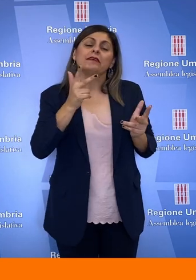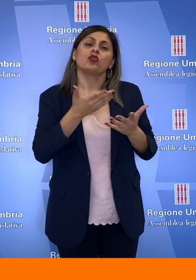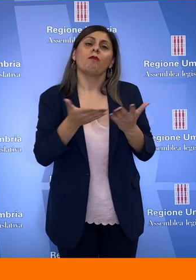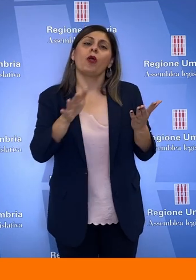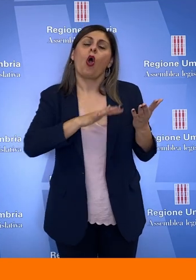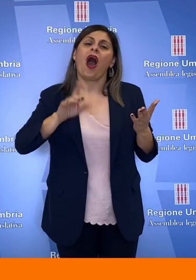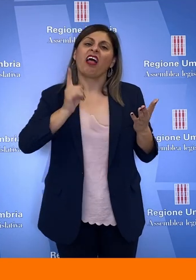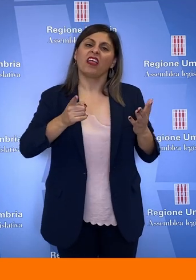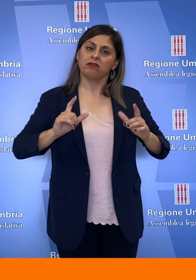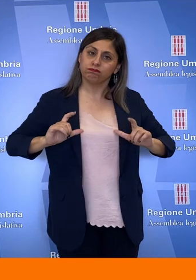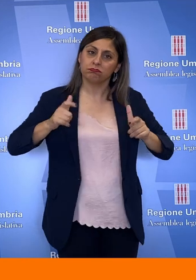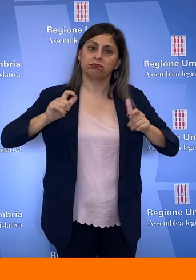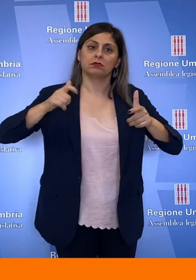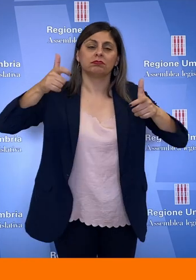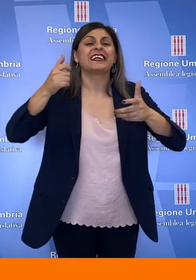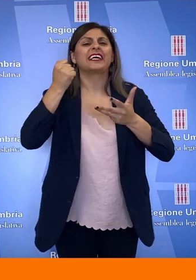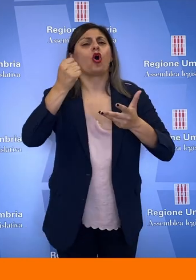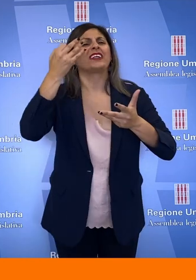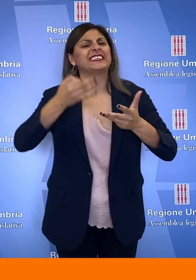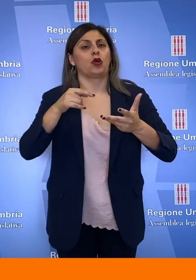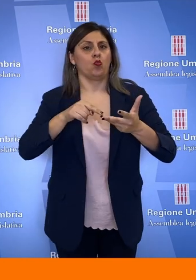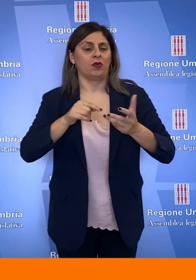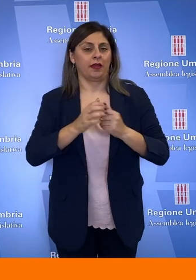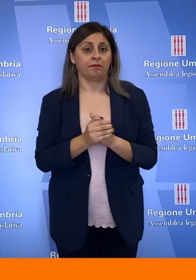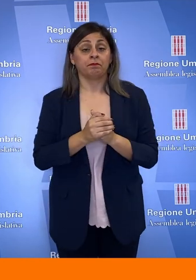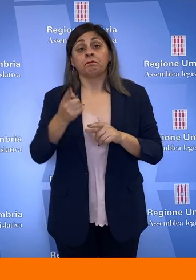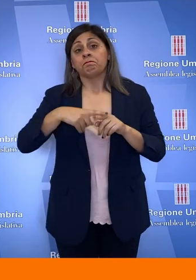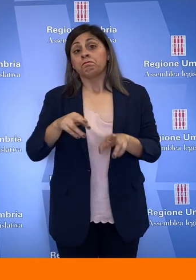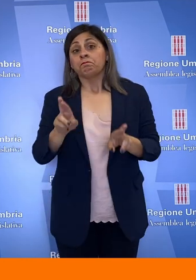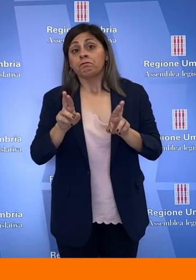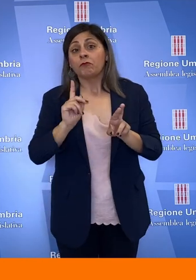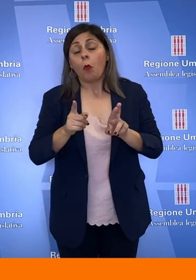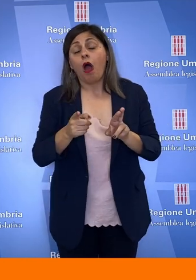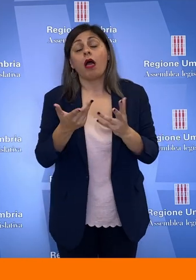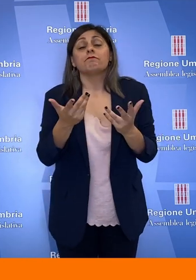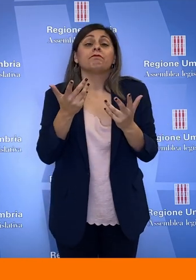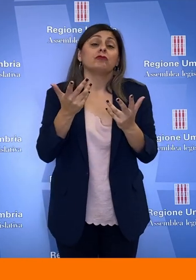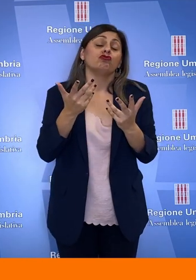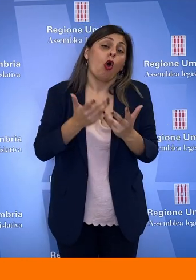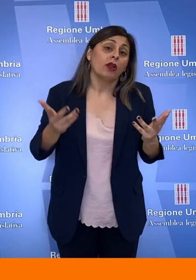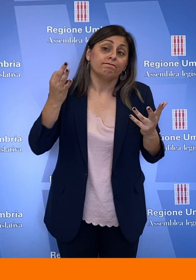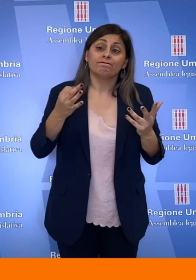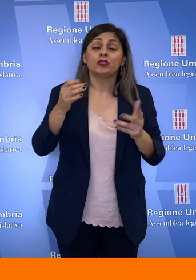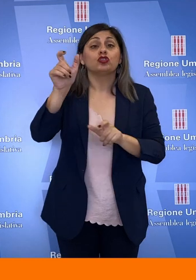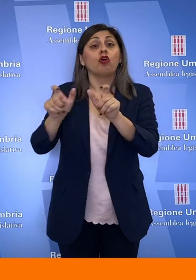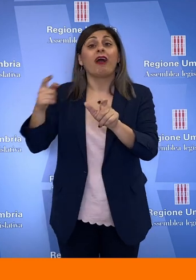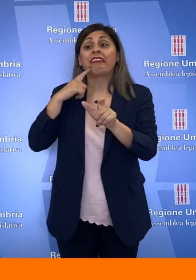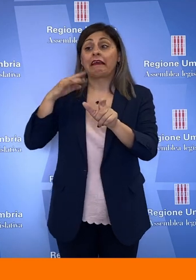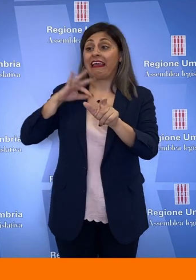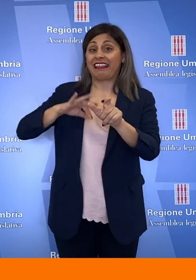locale con risorse certe. È stato auspicato anche un maggiore coinvolgimento di tutti i soggetti interessati alla materia